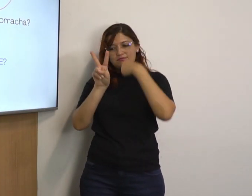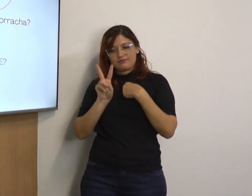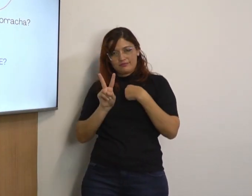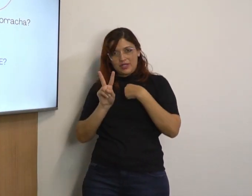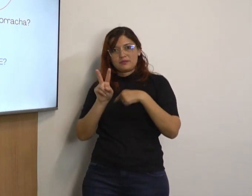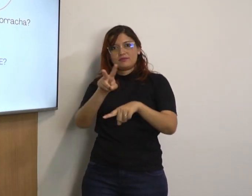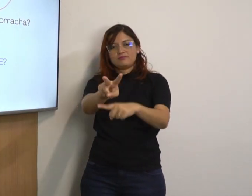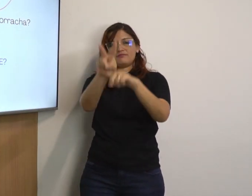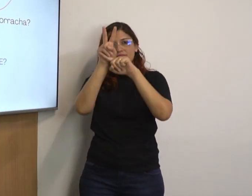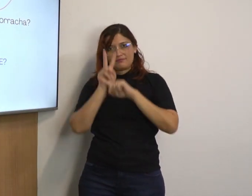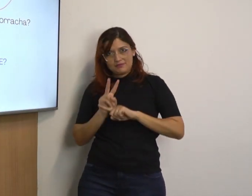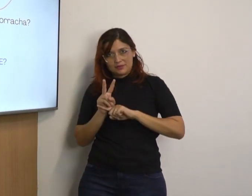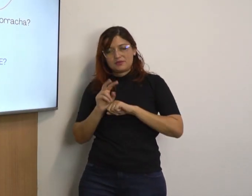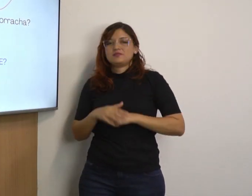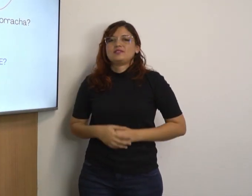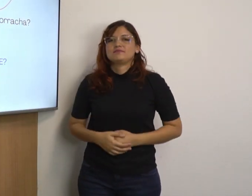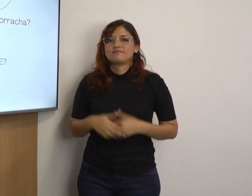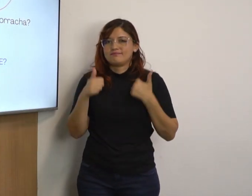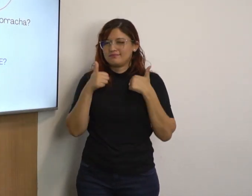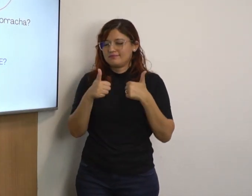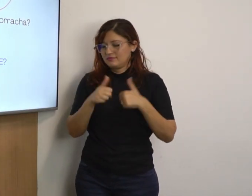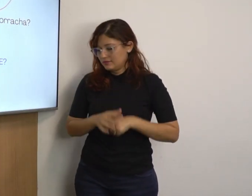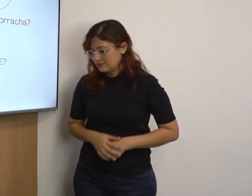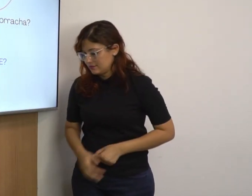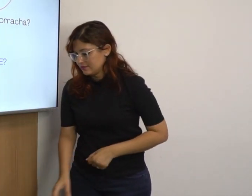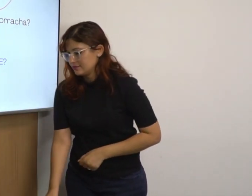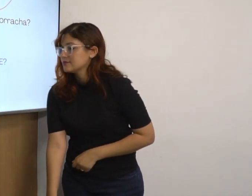Você vai emprestar para mim, certo?